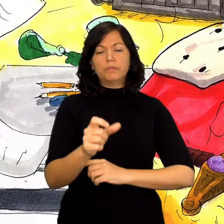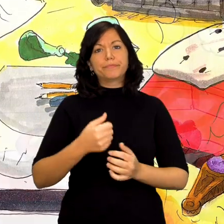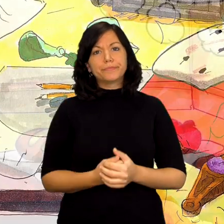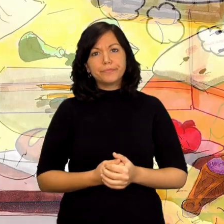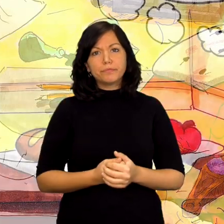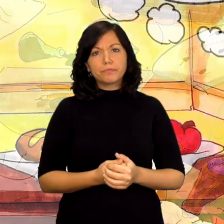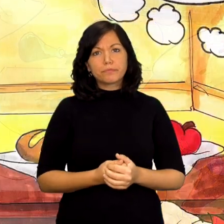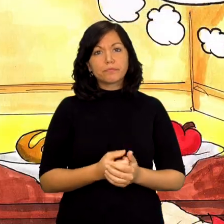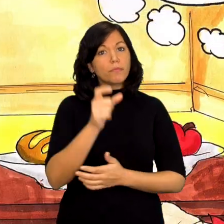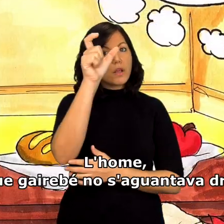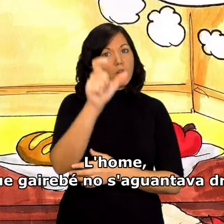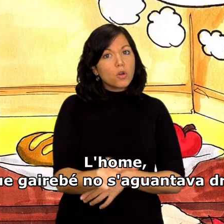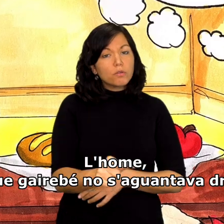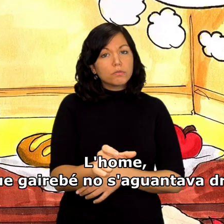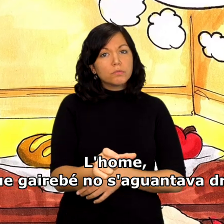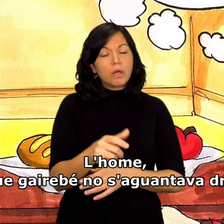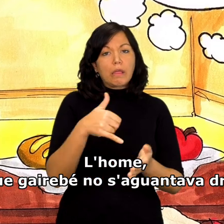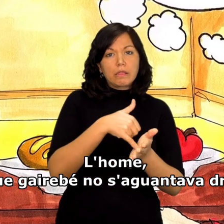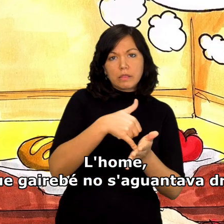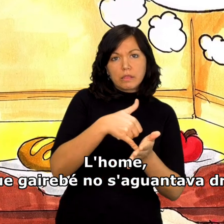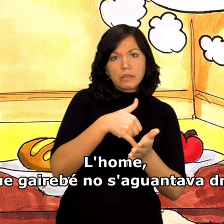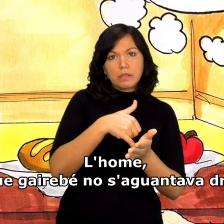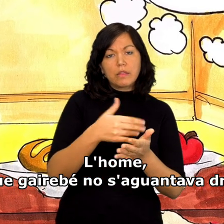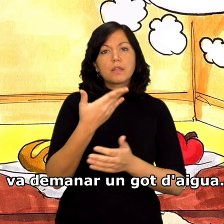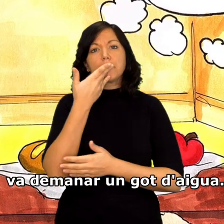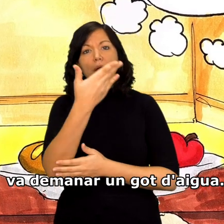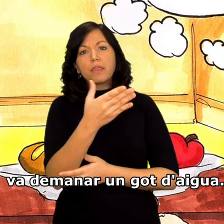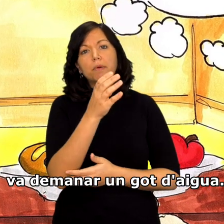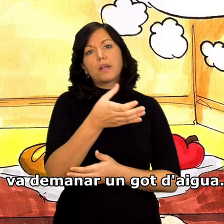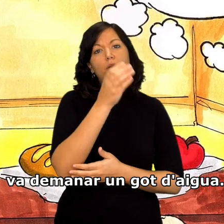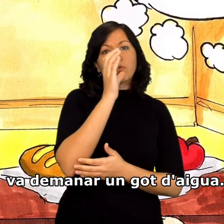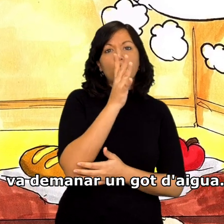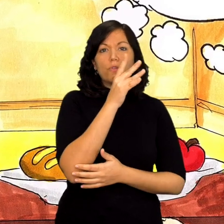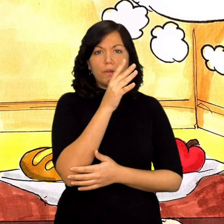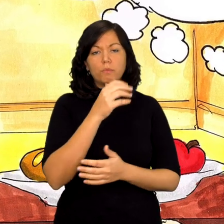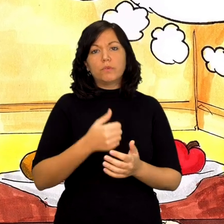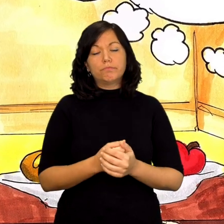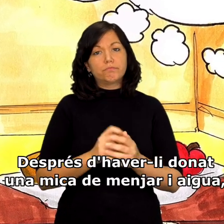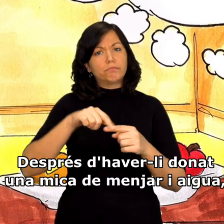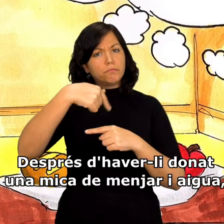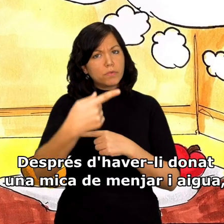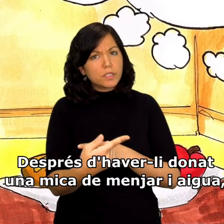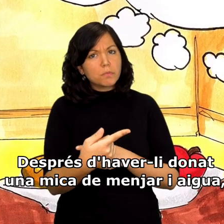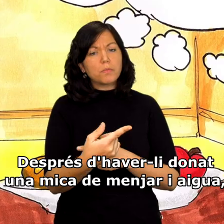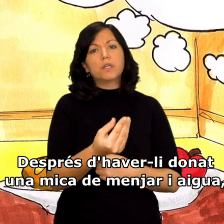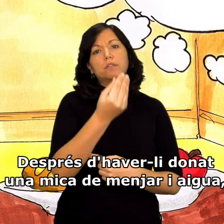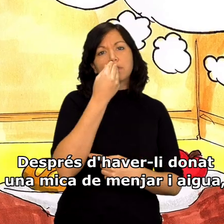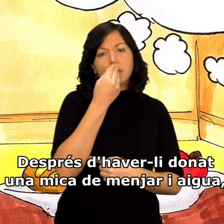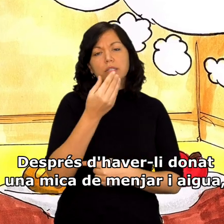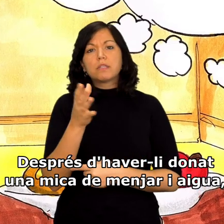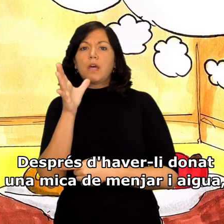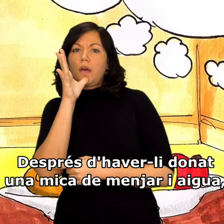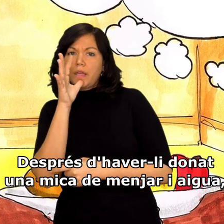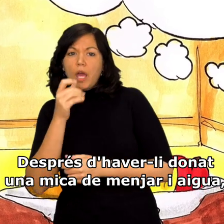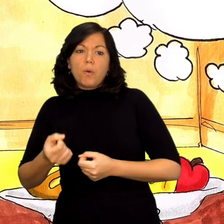home. L'home, que gairebé no s'aguantava dret, va demanar un got d'aigua. Després d'haver-li donat una